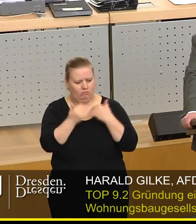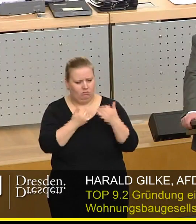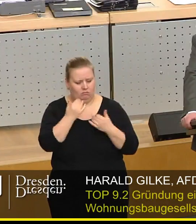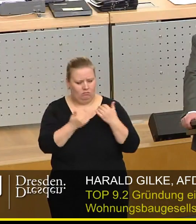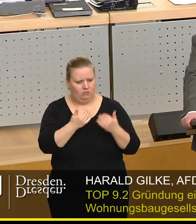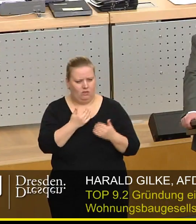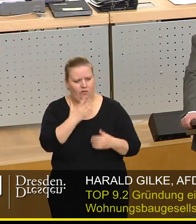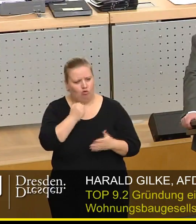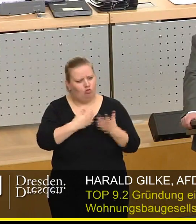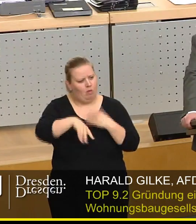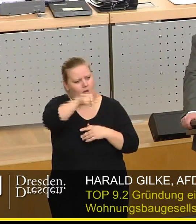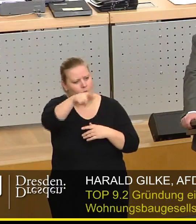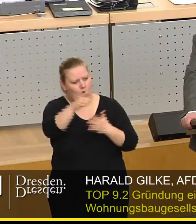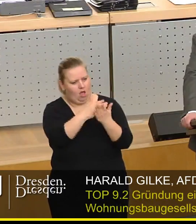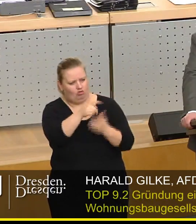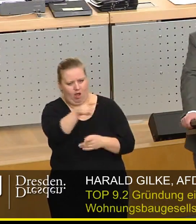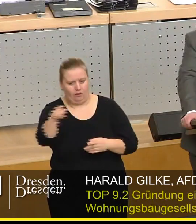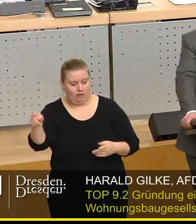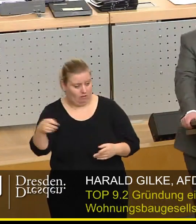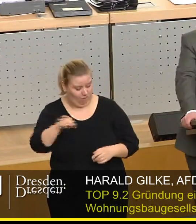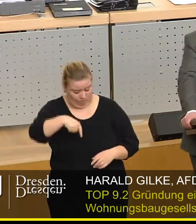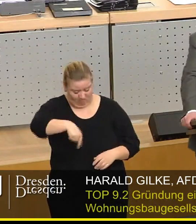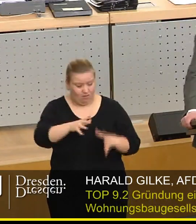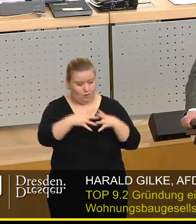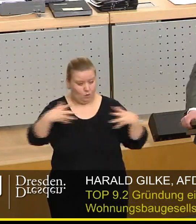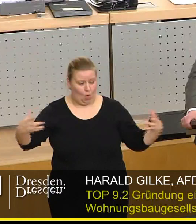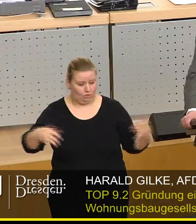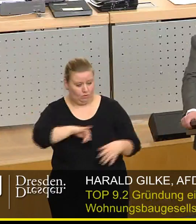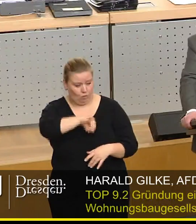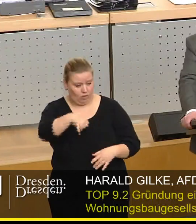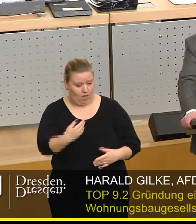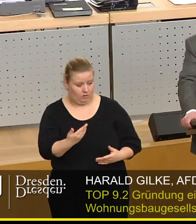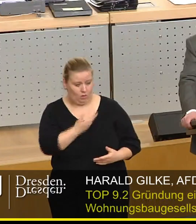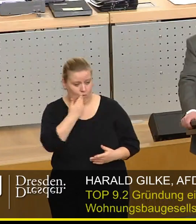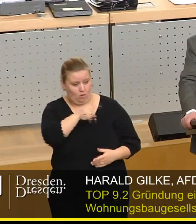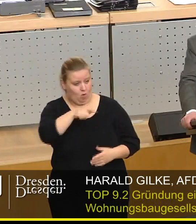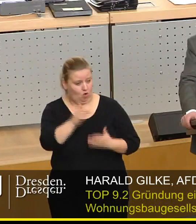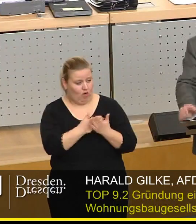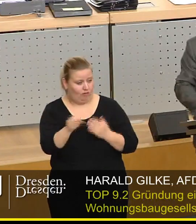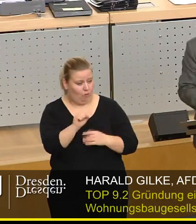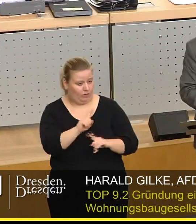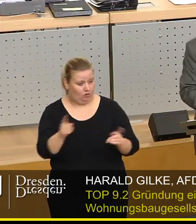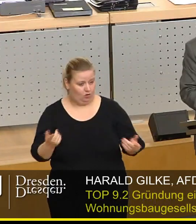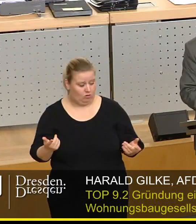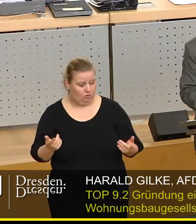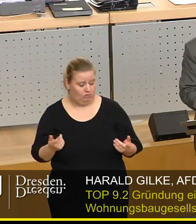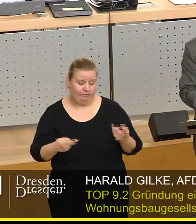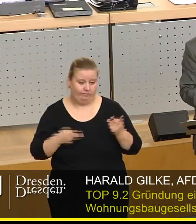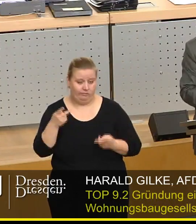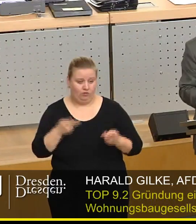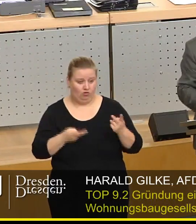will doch Bürger Entscheide machen. Warum wird bei diesem großen markanten Projekt kein Bürger entscheid gemacht? Es